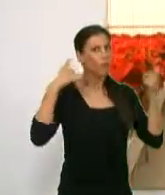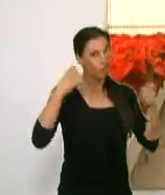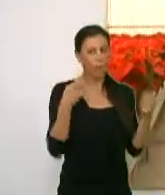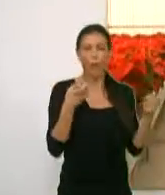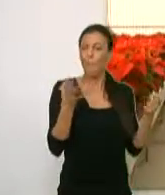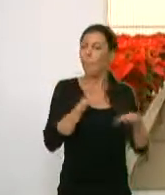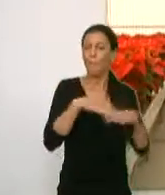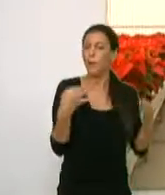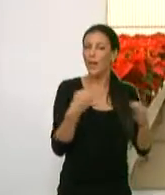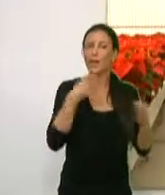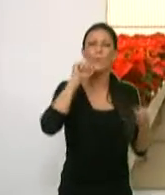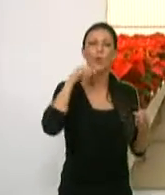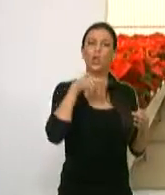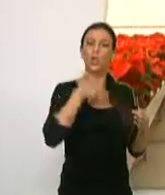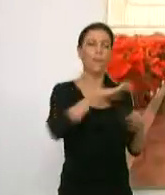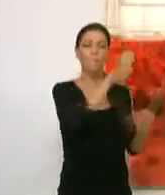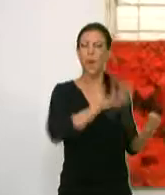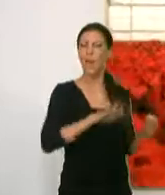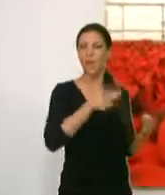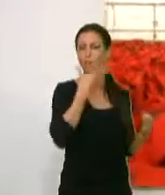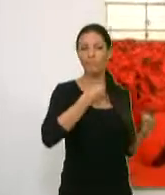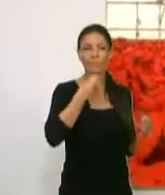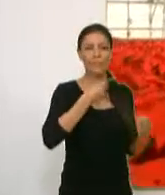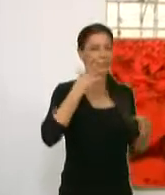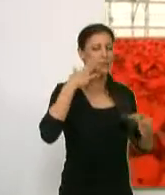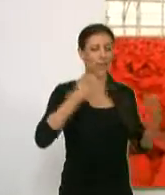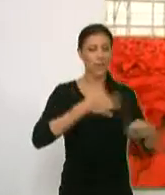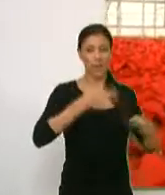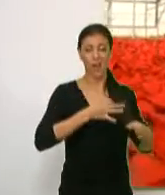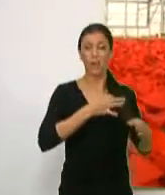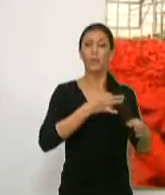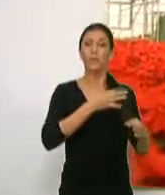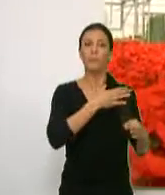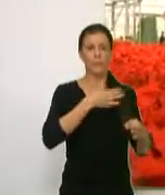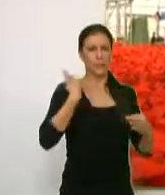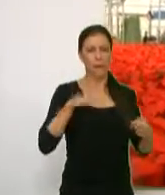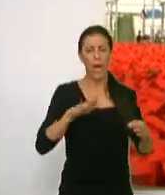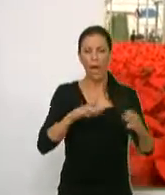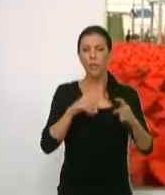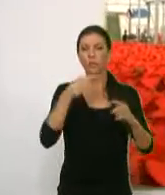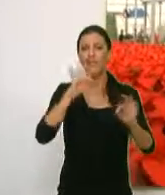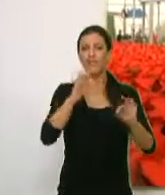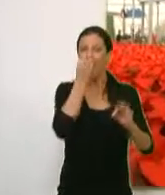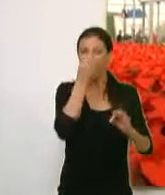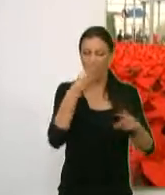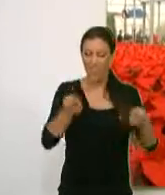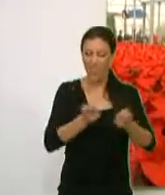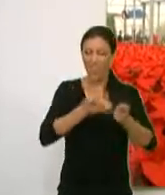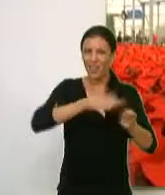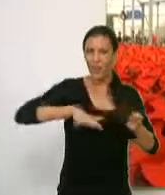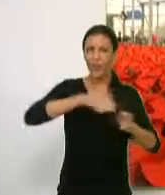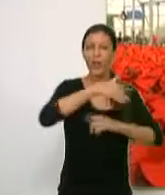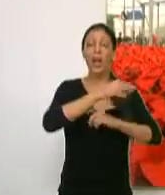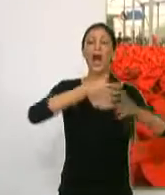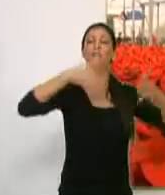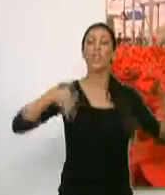a cabo el ente municipal para que Motril dé la mejor imagen de cara a la Navidad. Se han colocado Jardineras Antepascueros